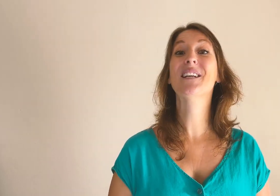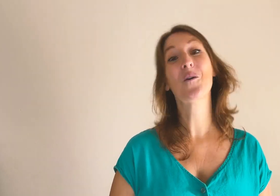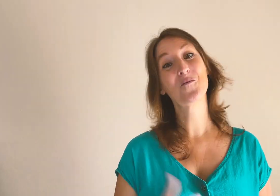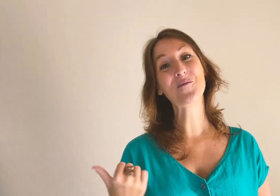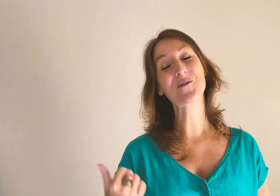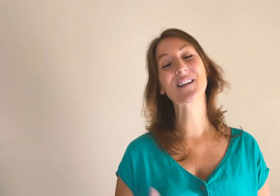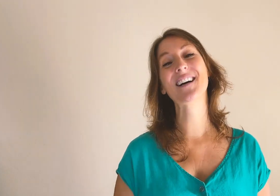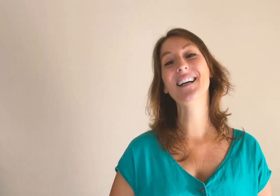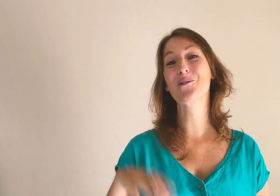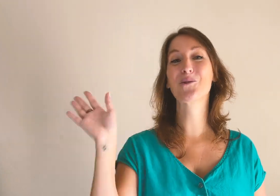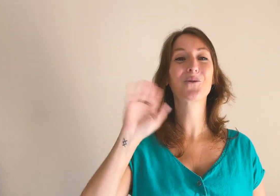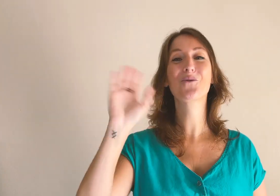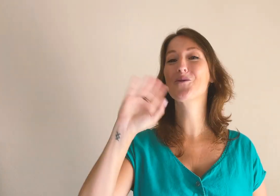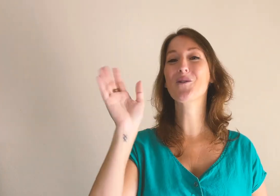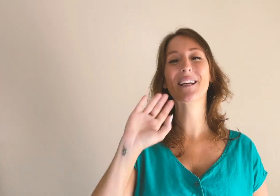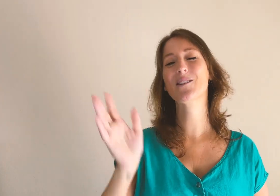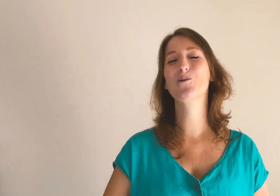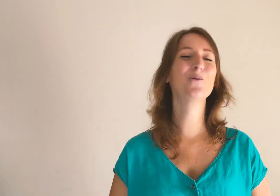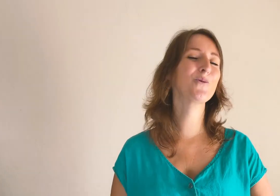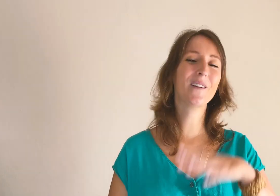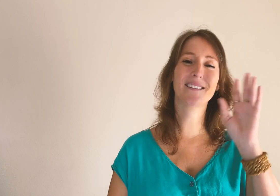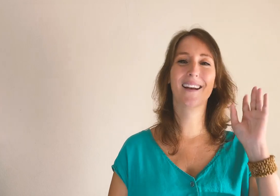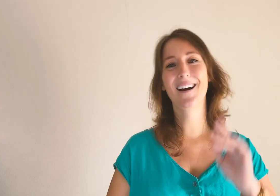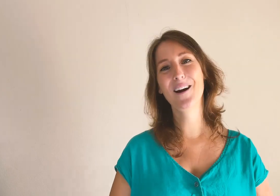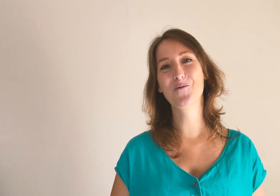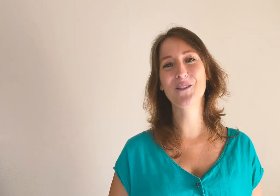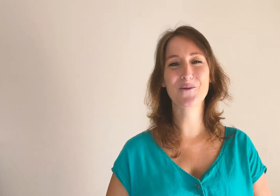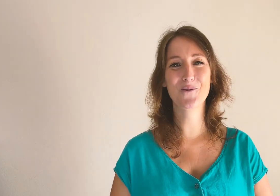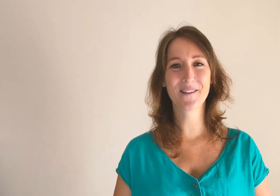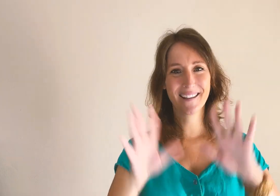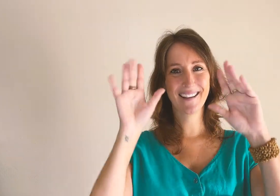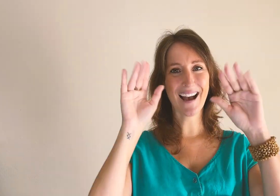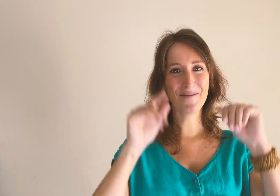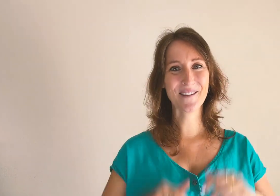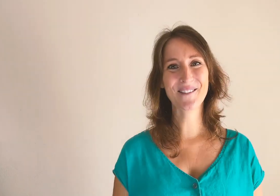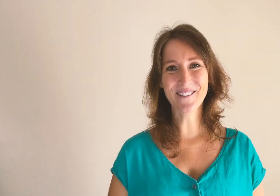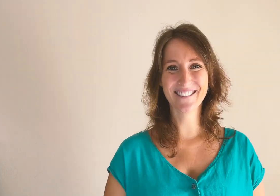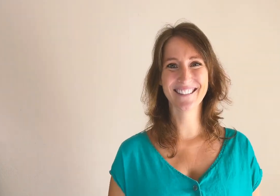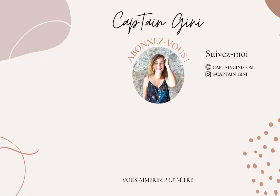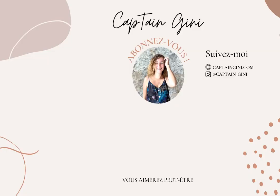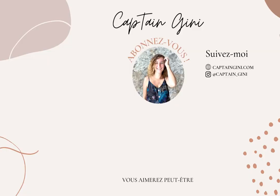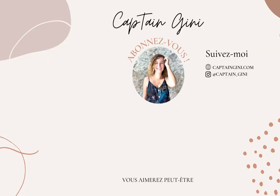au mois prochain et on se retrouve sur les réseaux, sur Instagram. On discute. À bientôt ! Sous